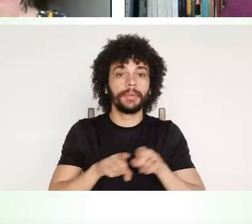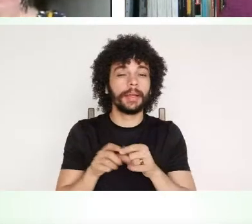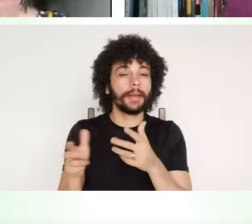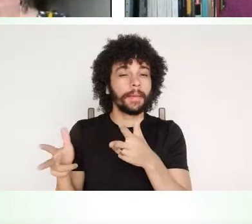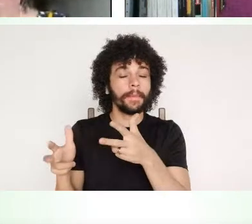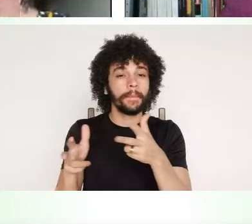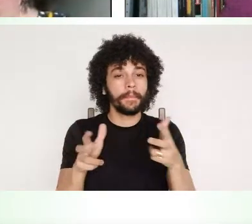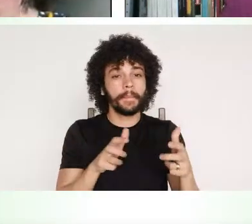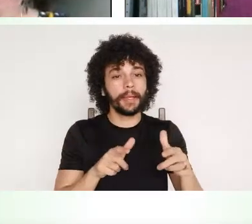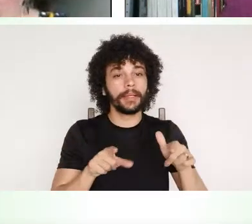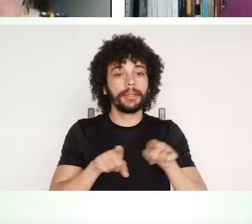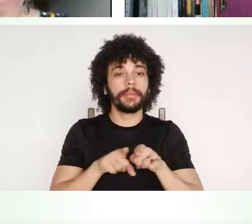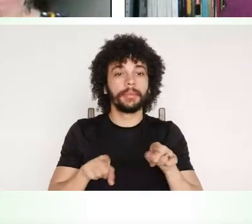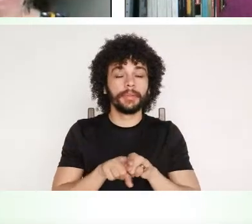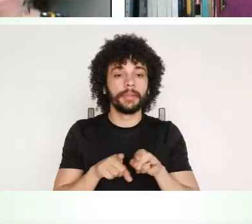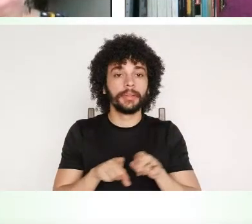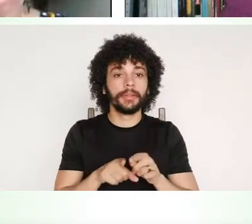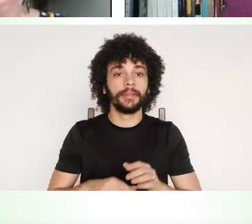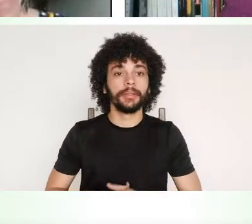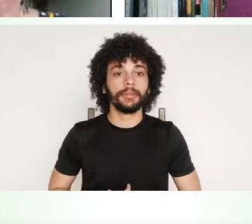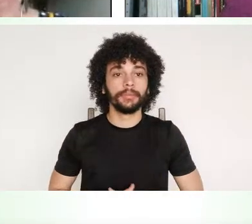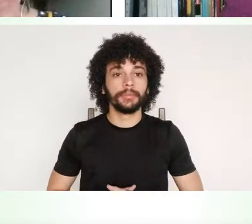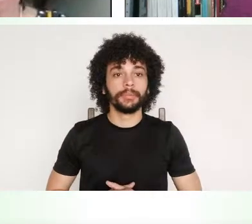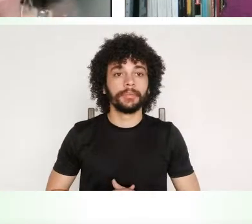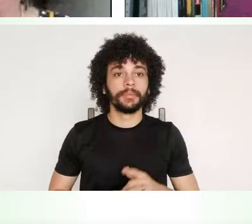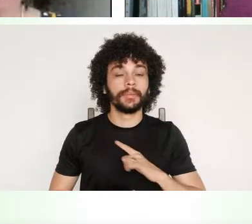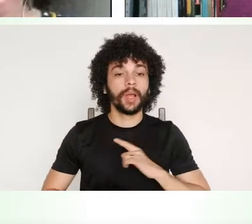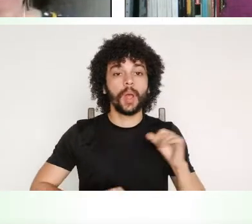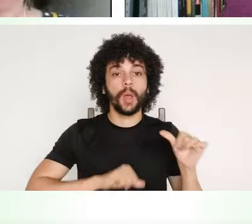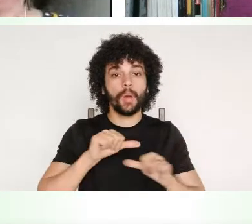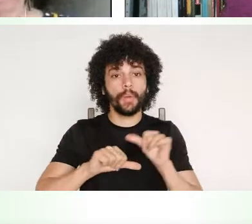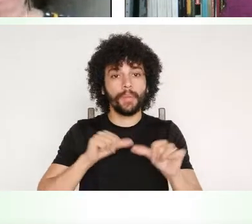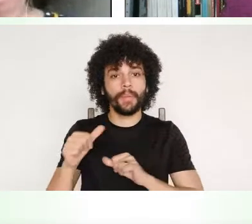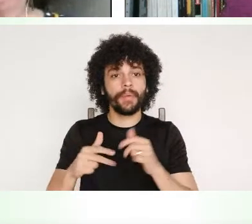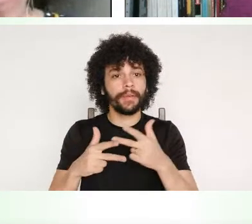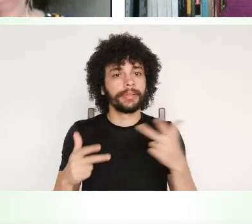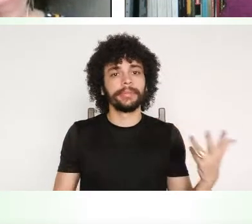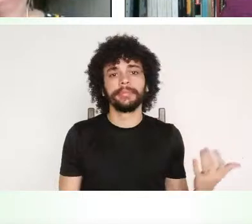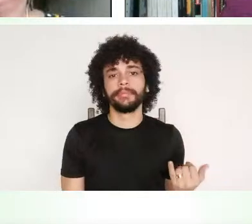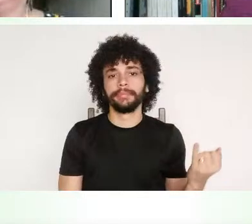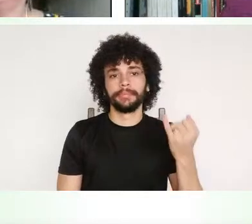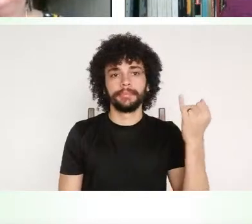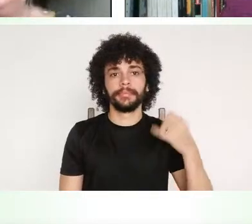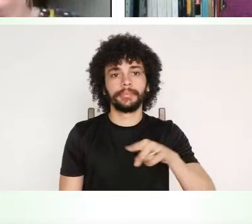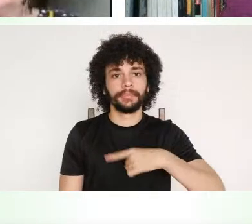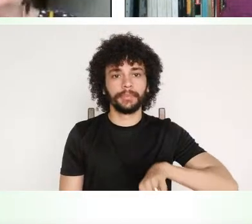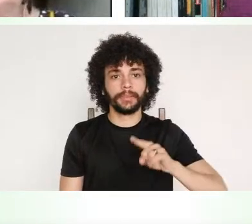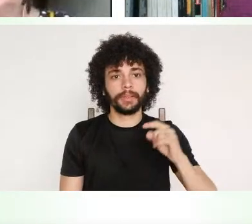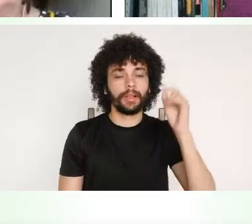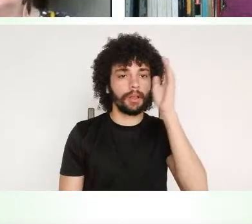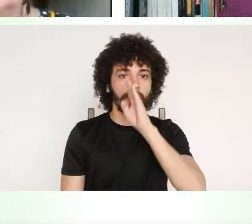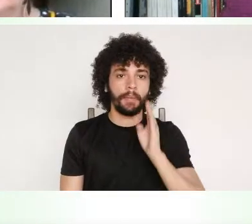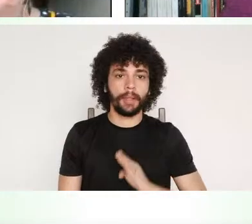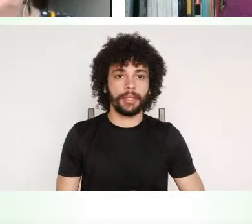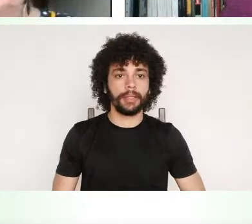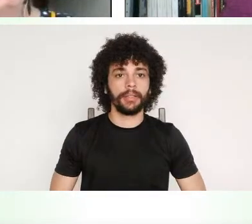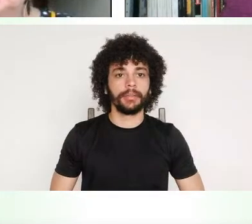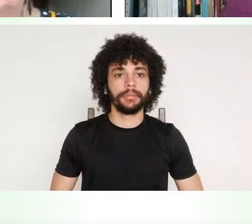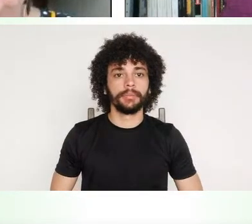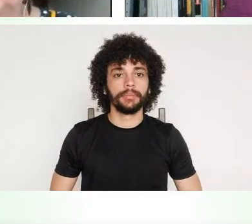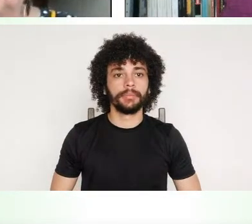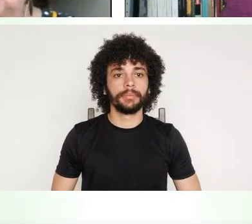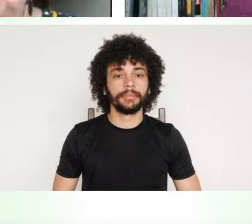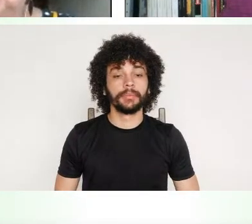que estão querendo mudar coisas fundamentais para nós, brasileiros. Eu acho que uma das coisas que a